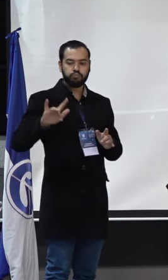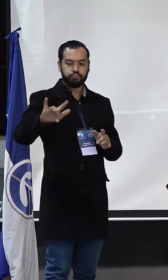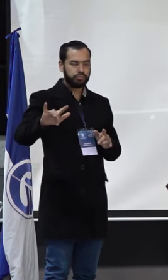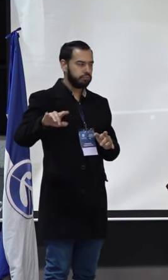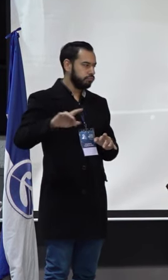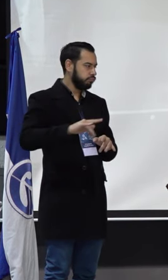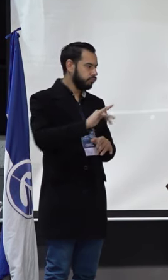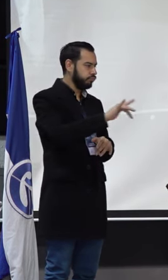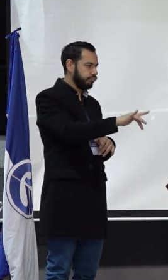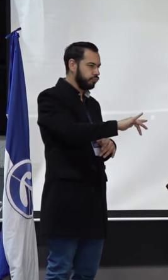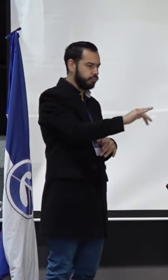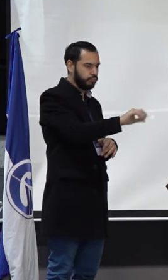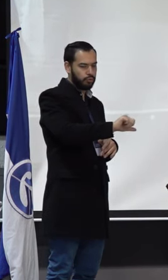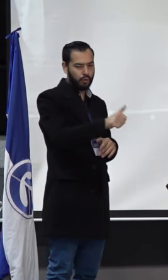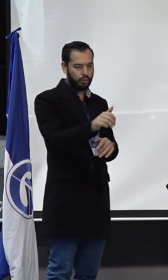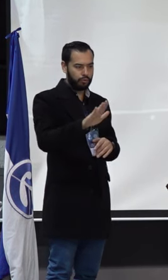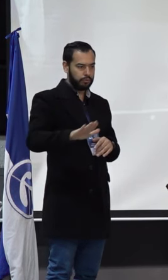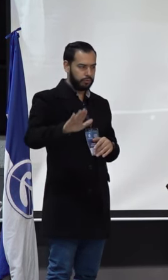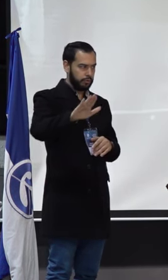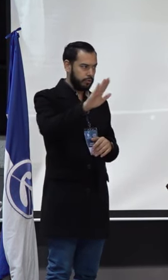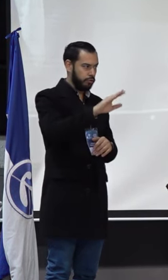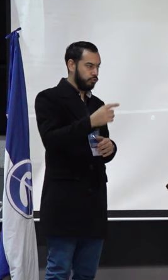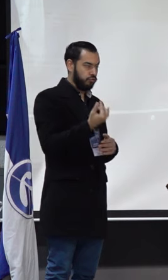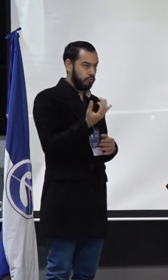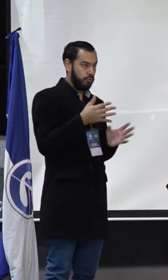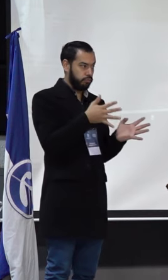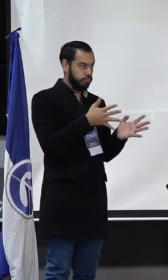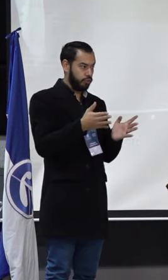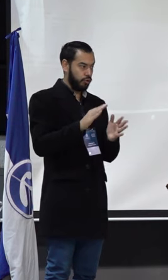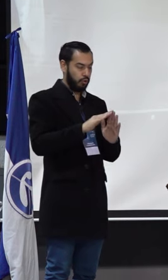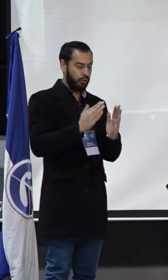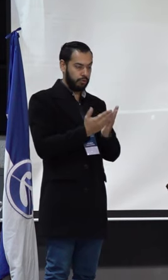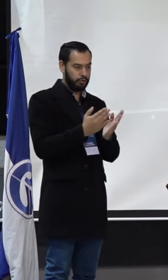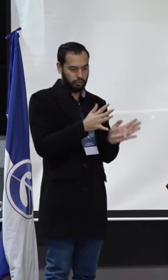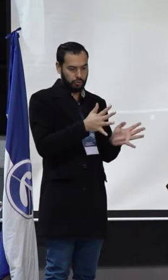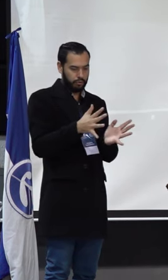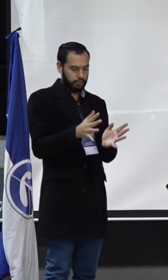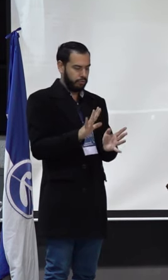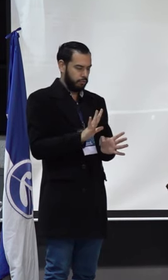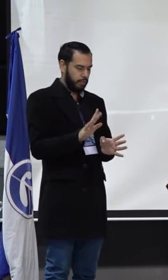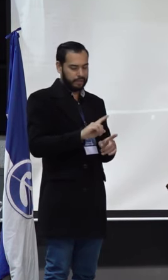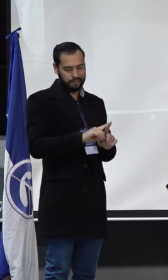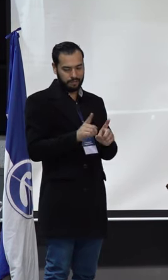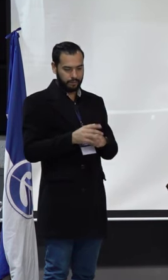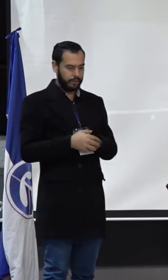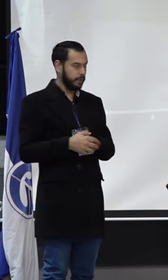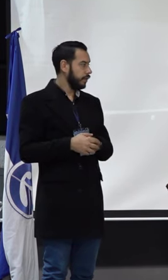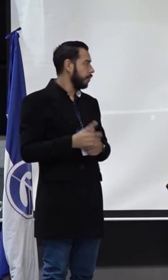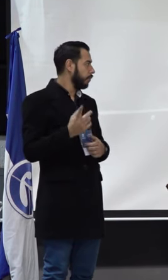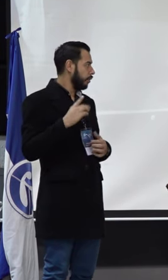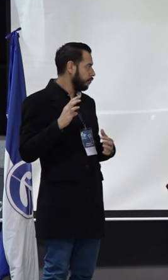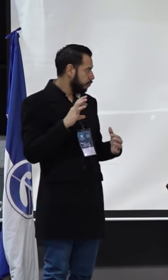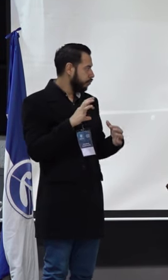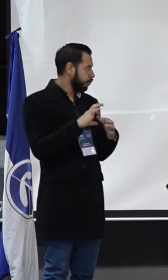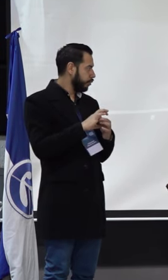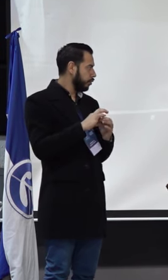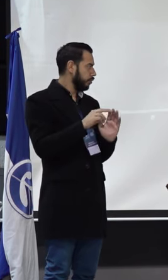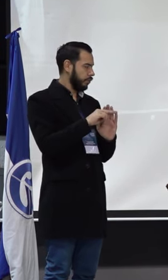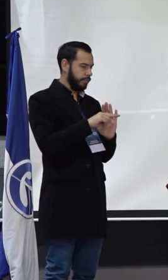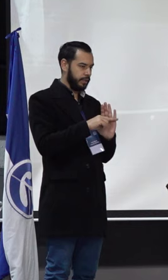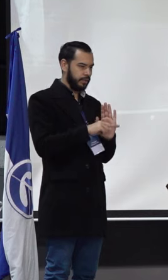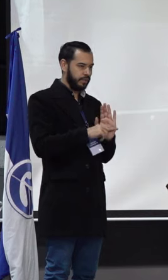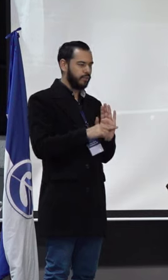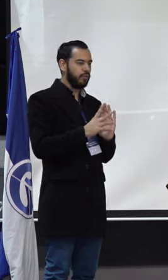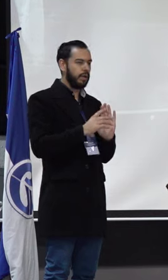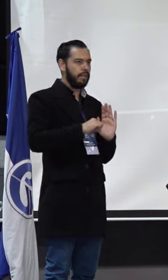sectores, más allá de la educación formal. Pero nos une un principio y es la defensa